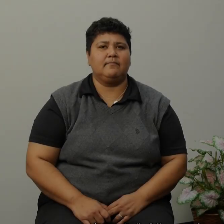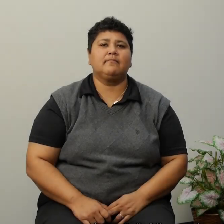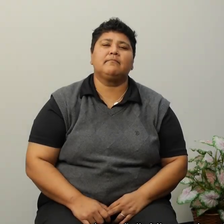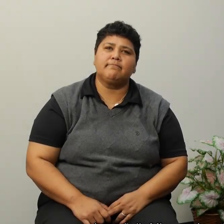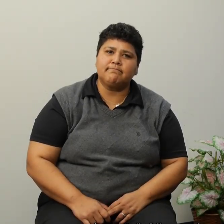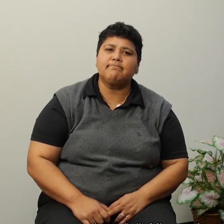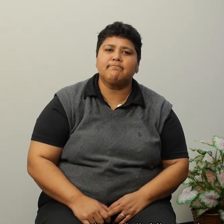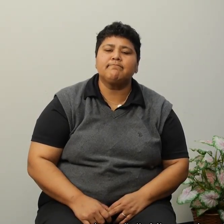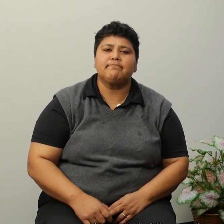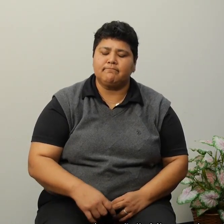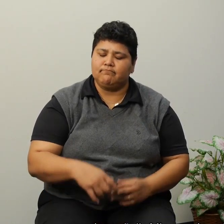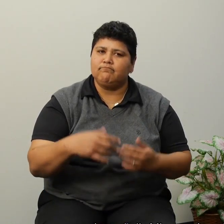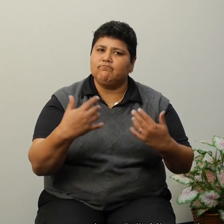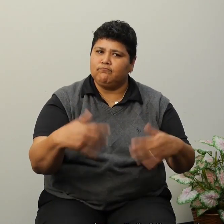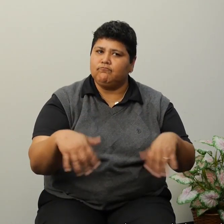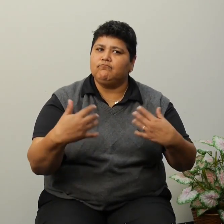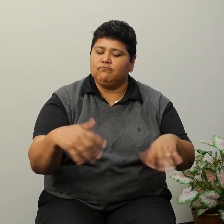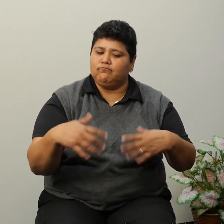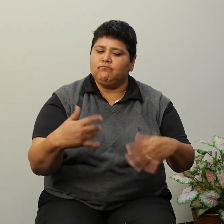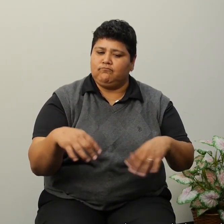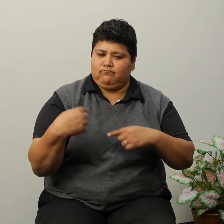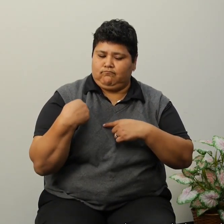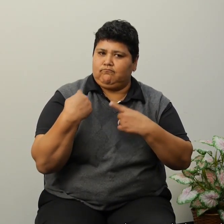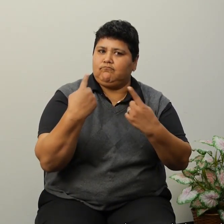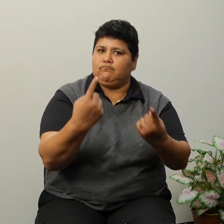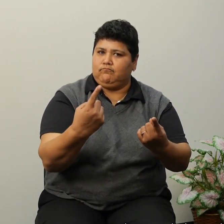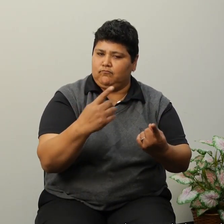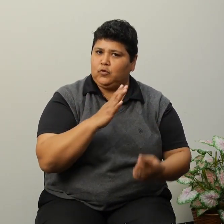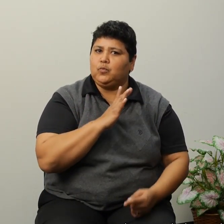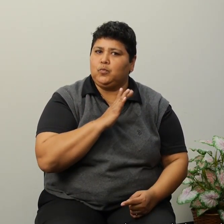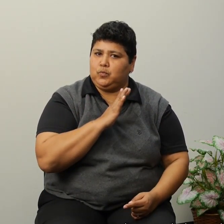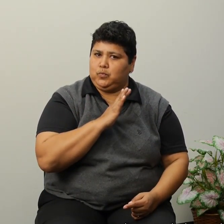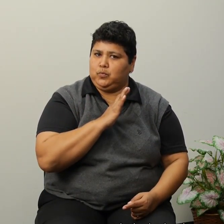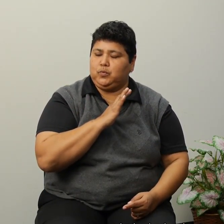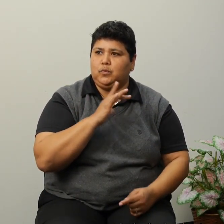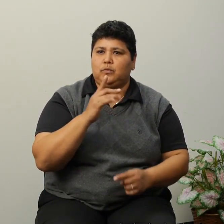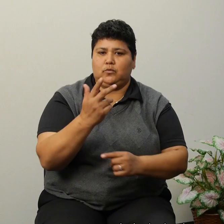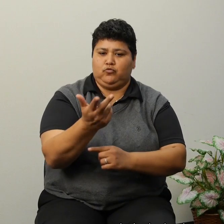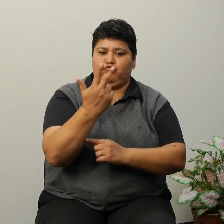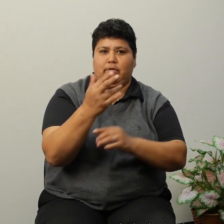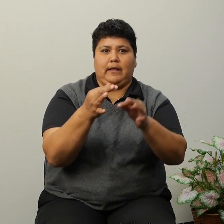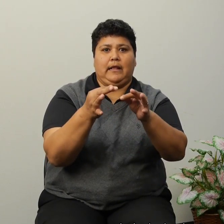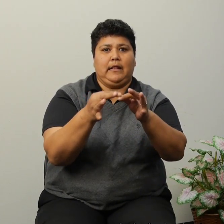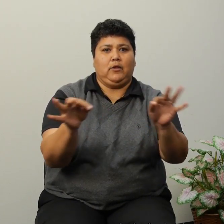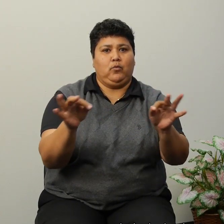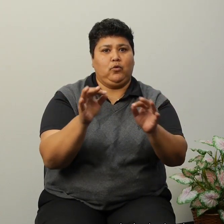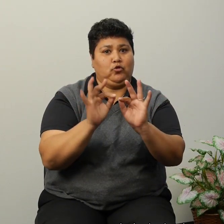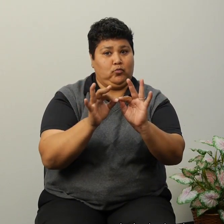Mire, a mí me ha servido de mucho. Me han ayudado mucho con mi hermano.